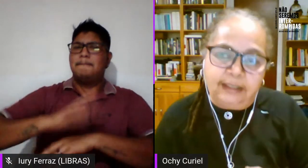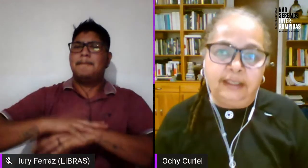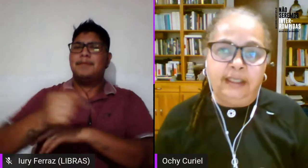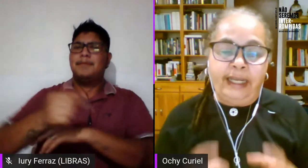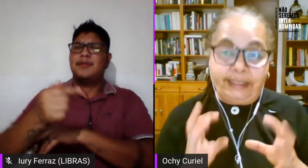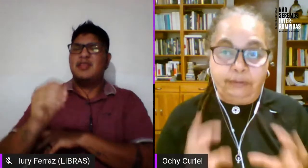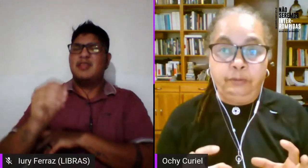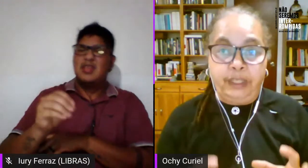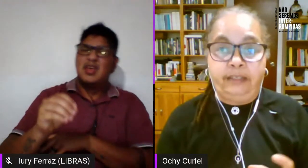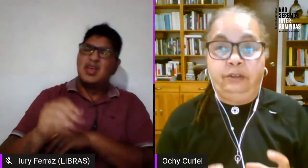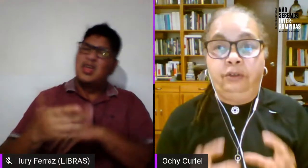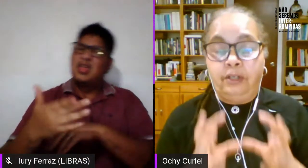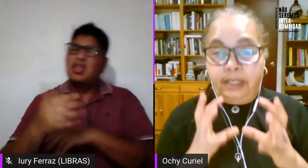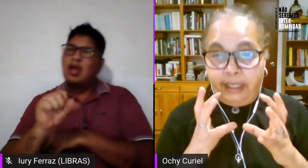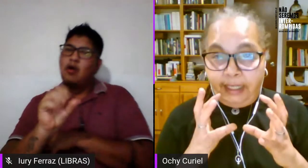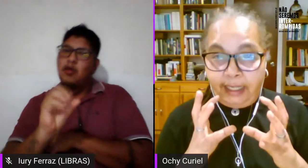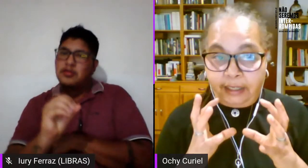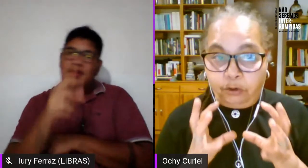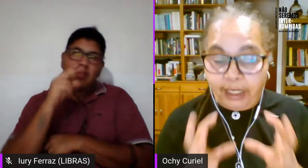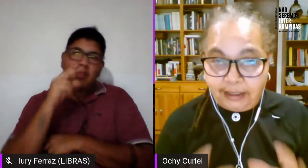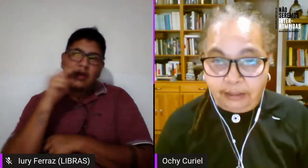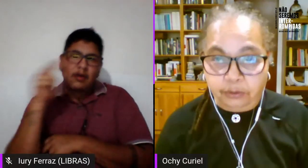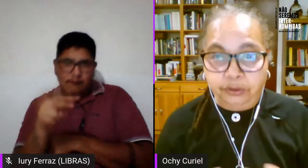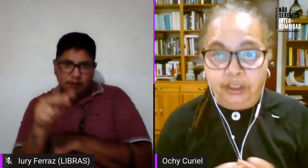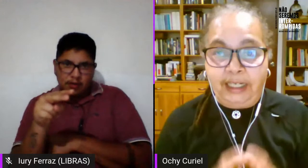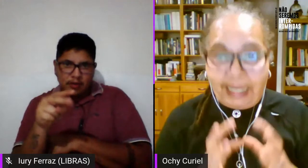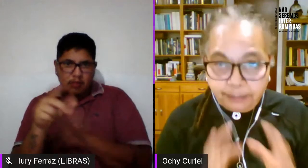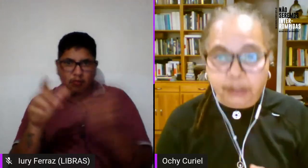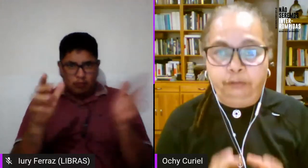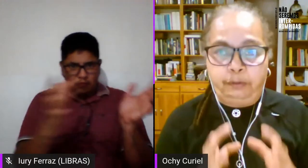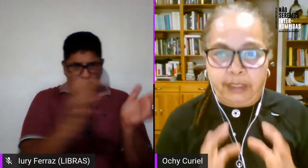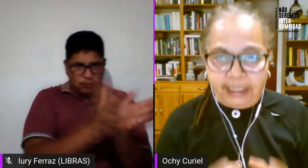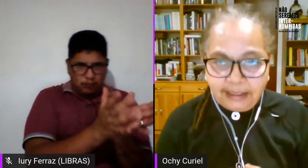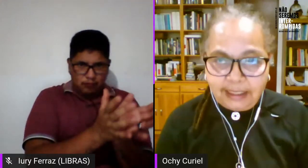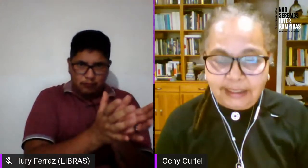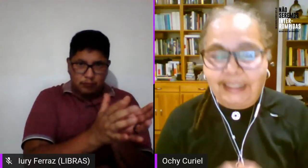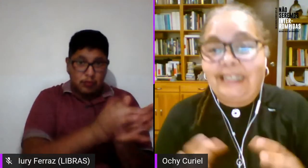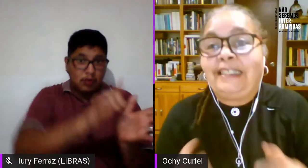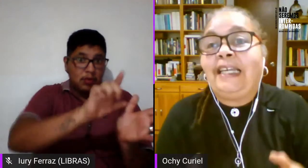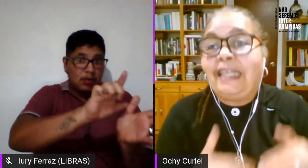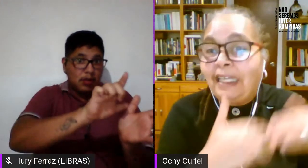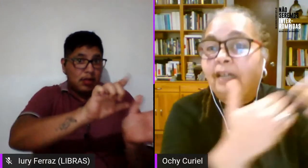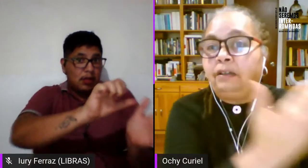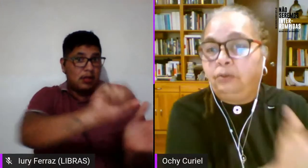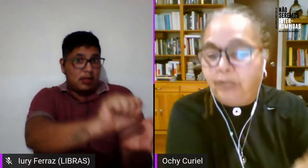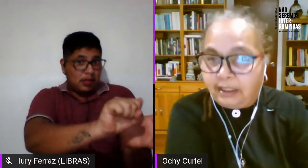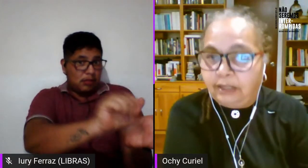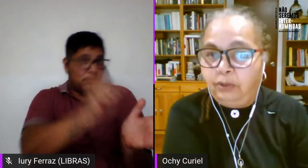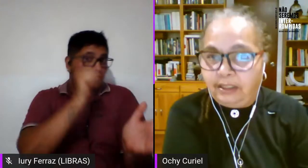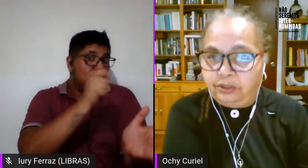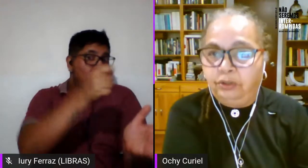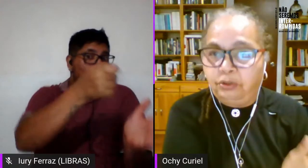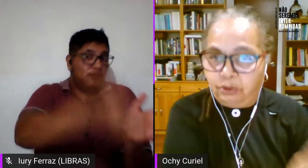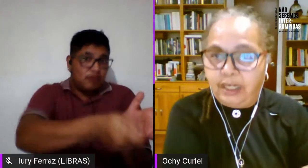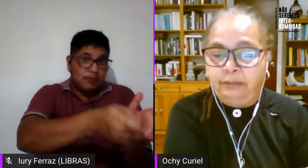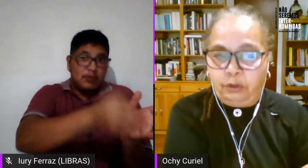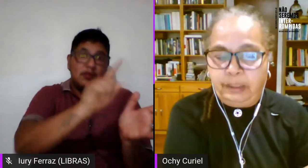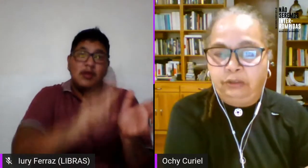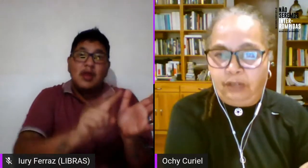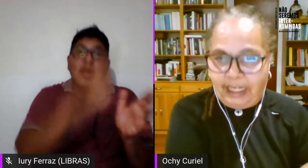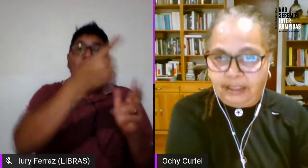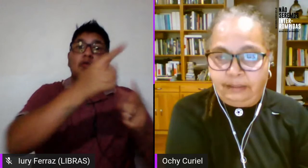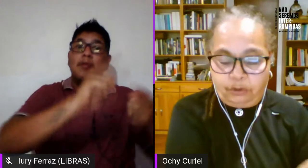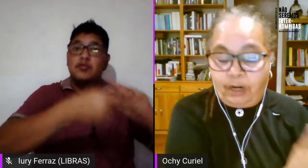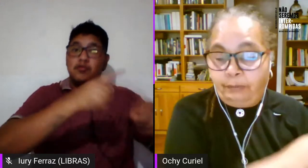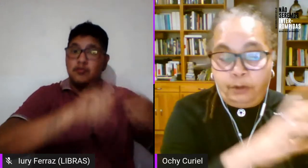80 estamos viendo colectivos lésbicos feministas que seguían una articulación con el